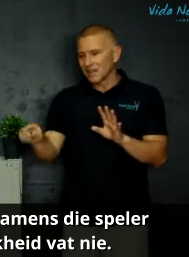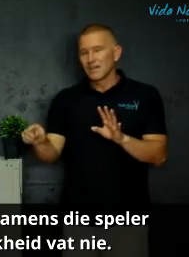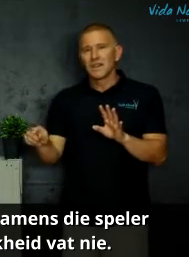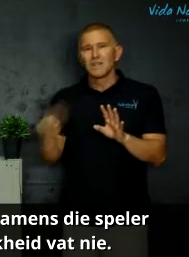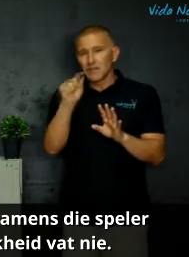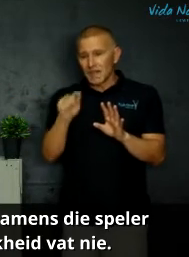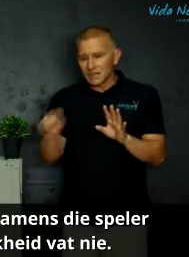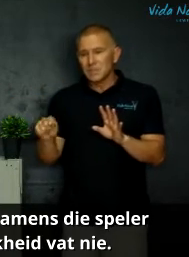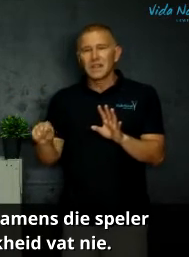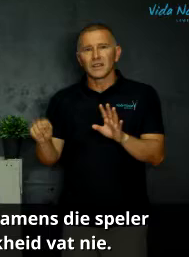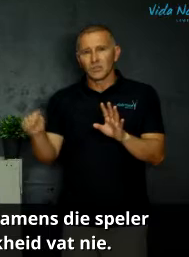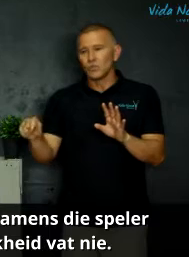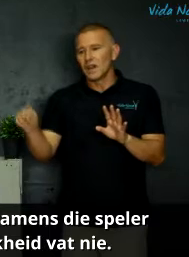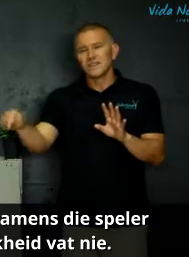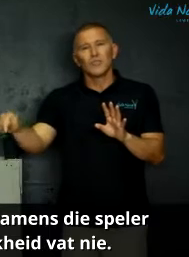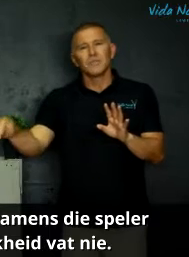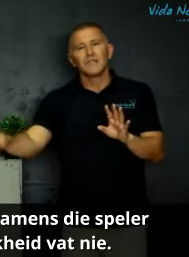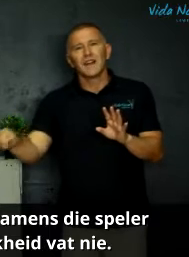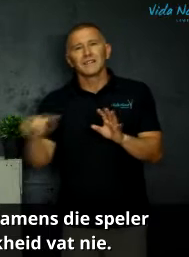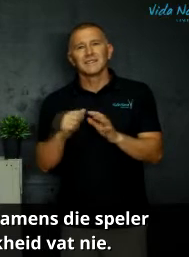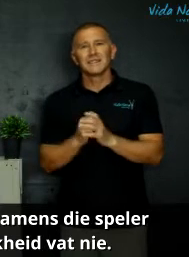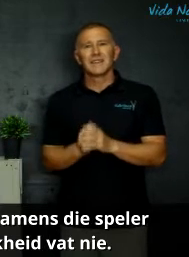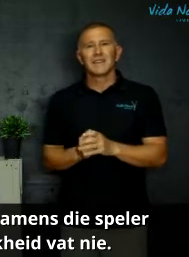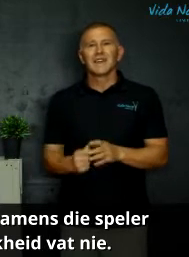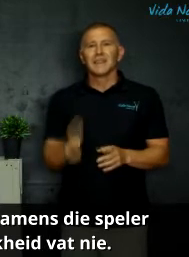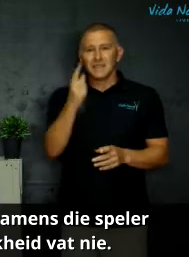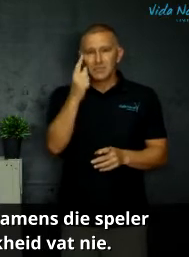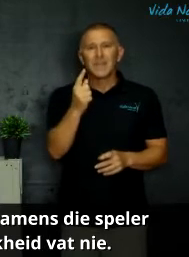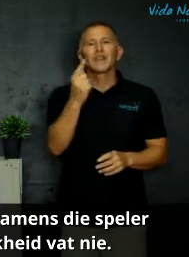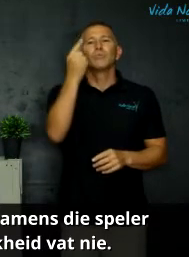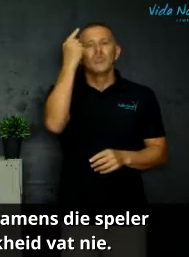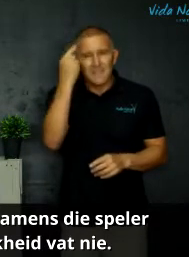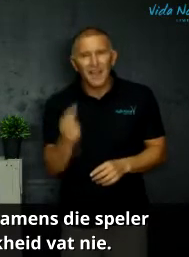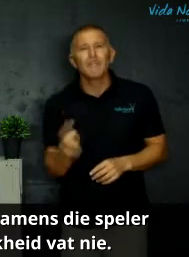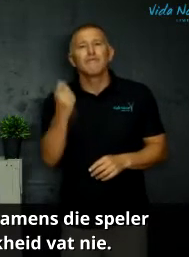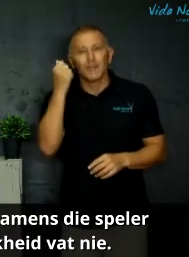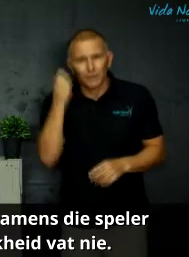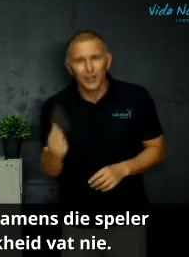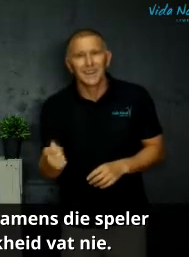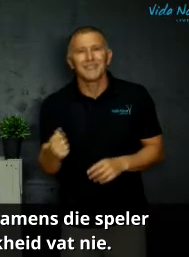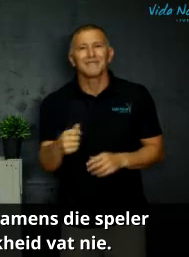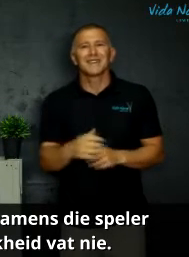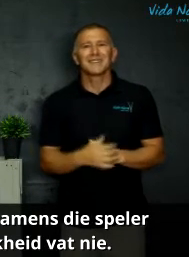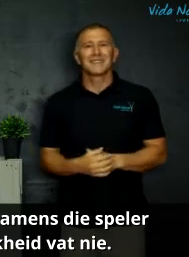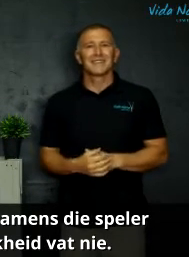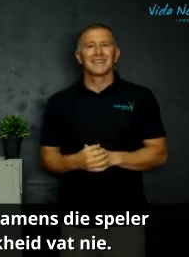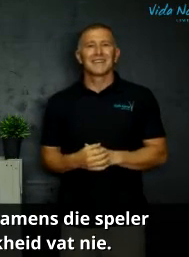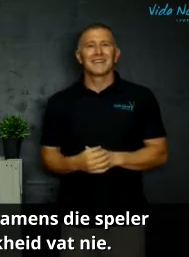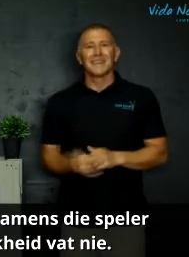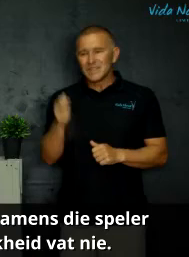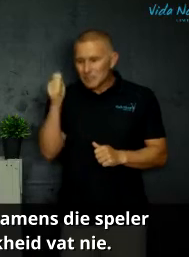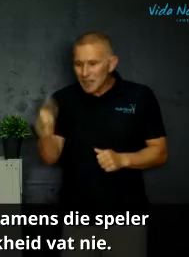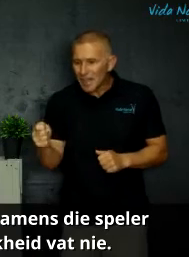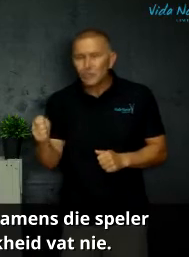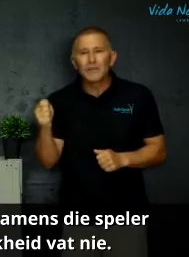vir wat die speler doen as hy op die veld is die speler moet self verantwoordelik uitvat die speler moet